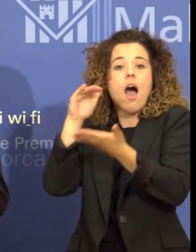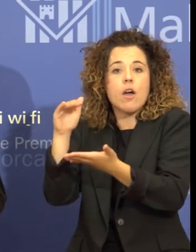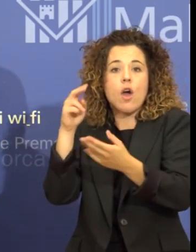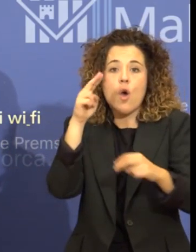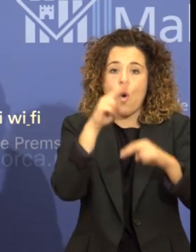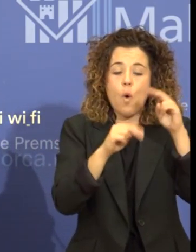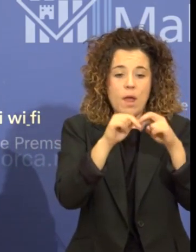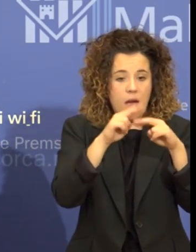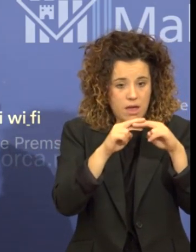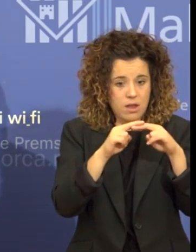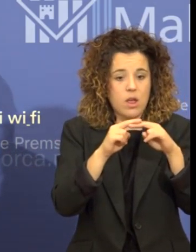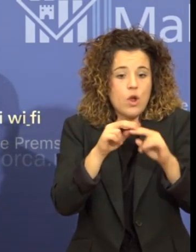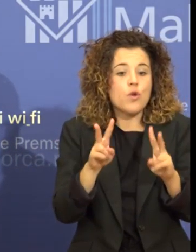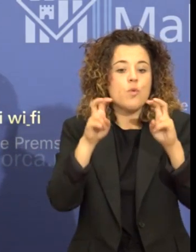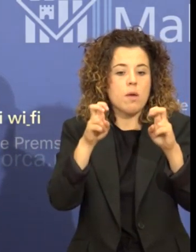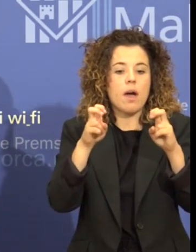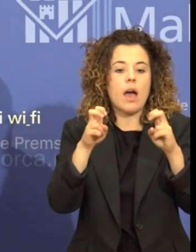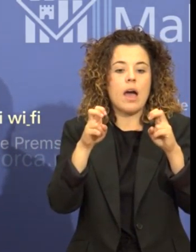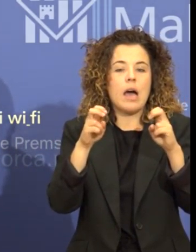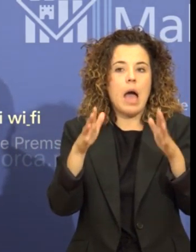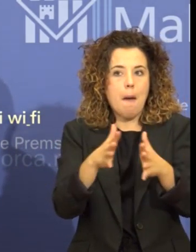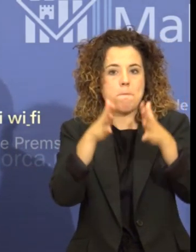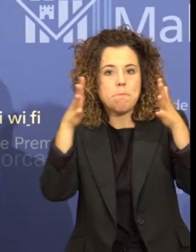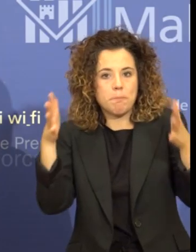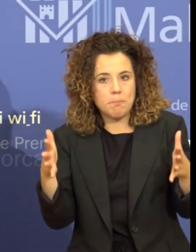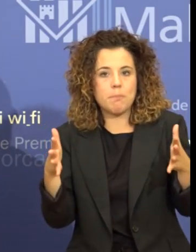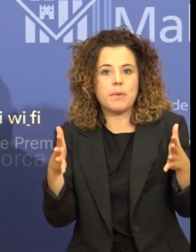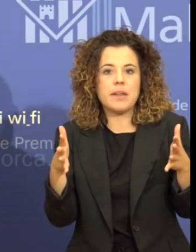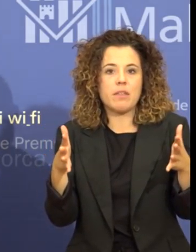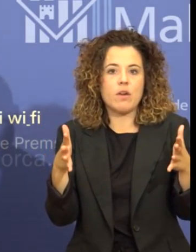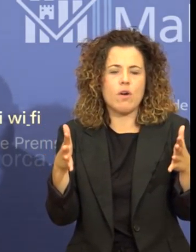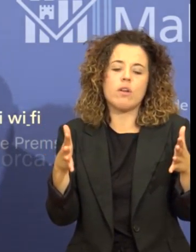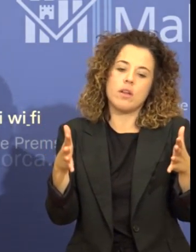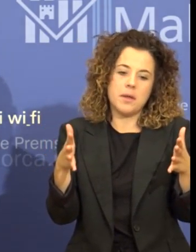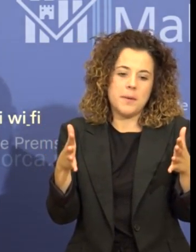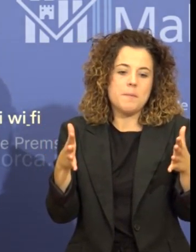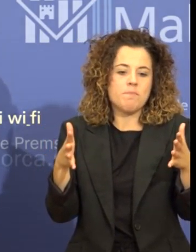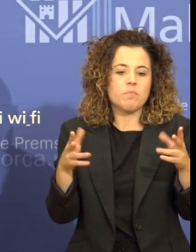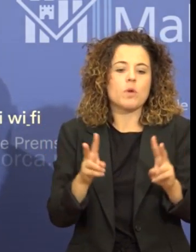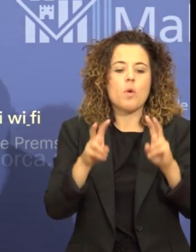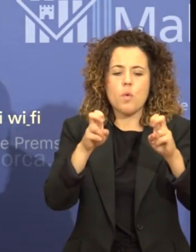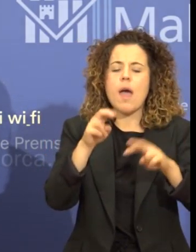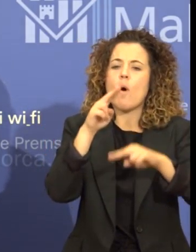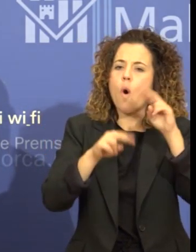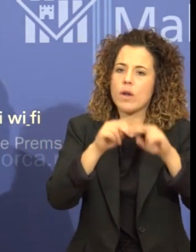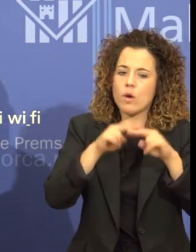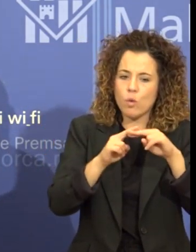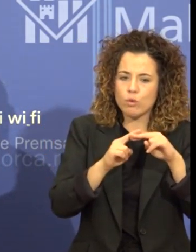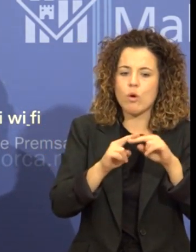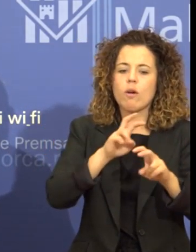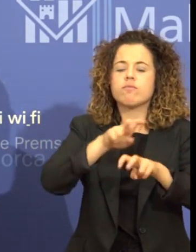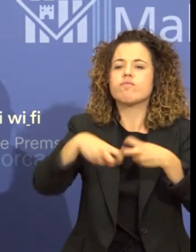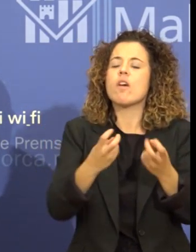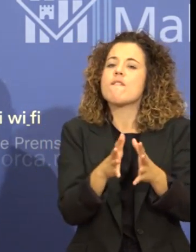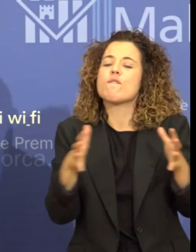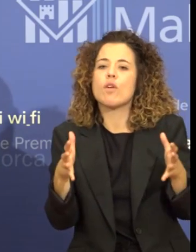planta i ampliacions d'una certa envergadura d'usos que estiguin